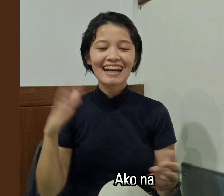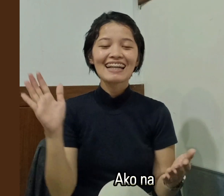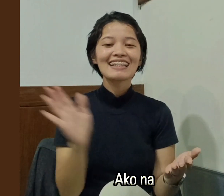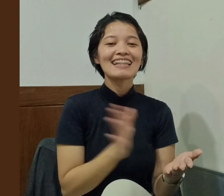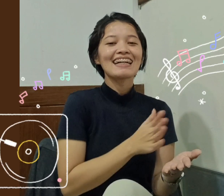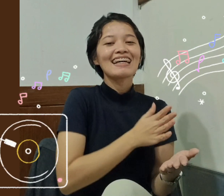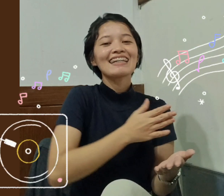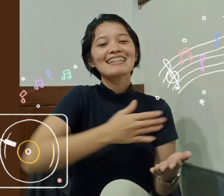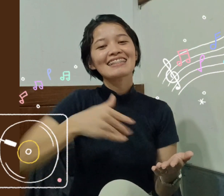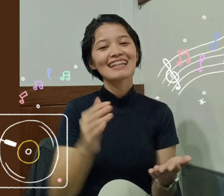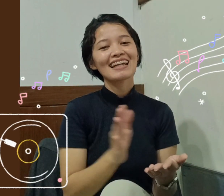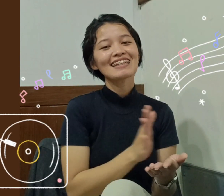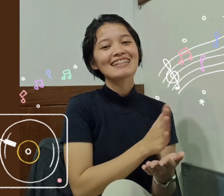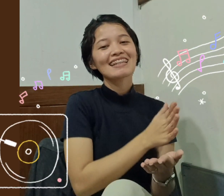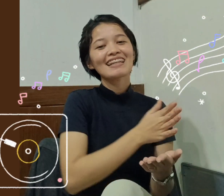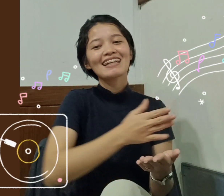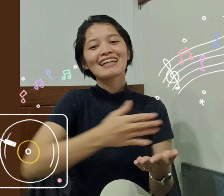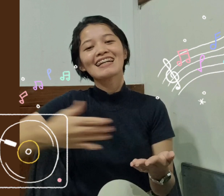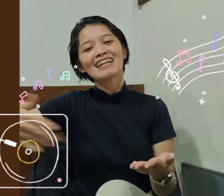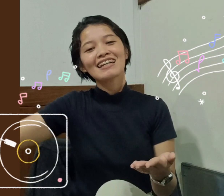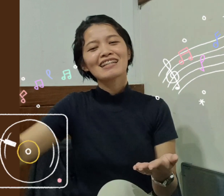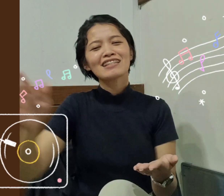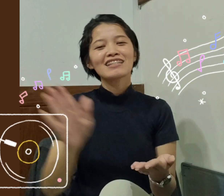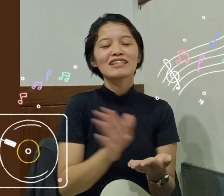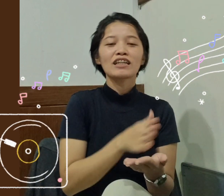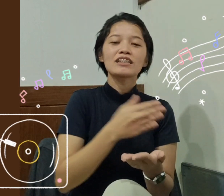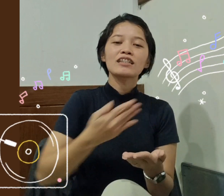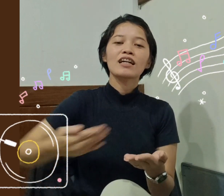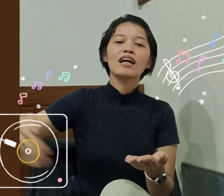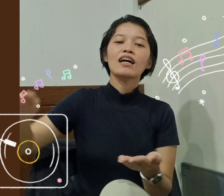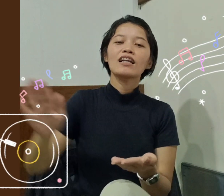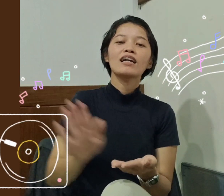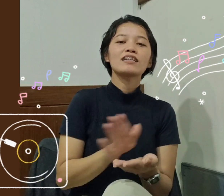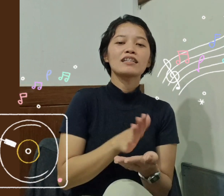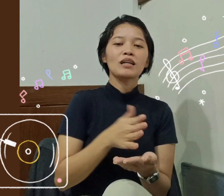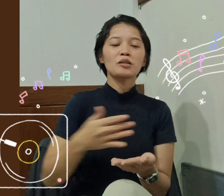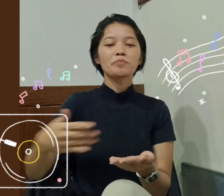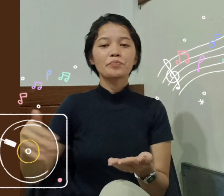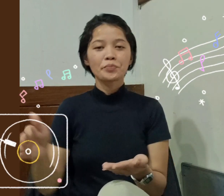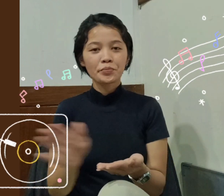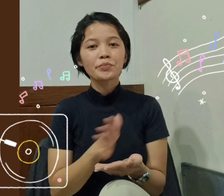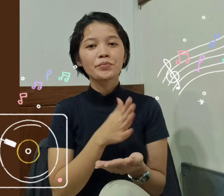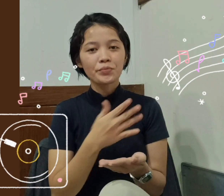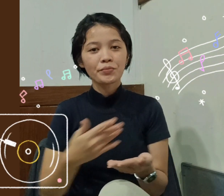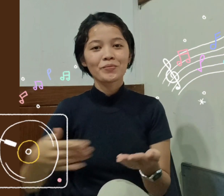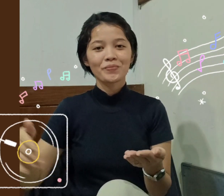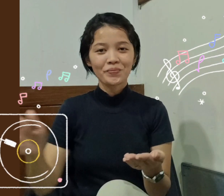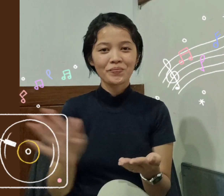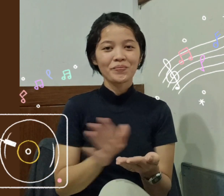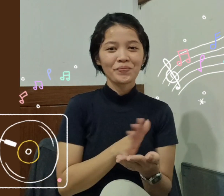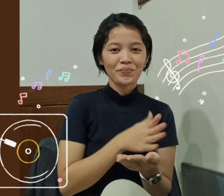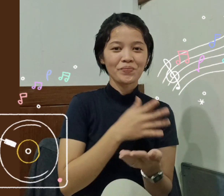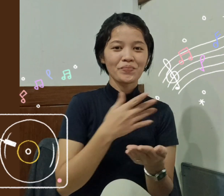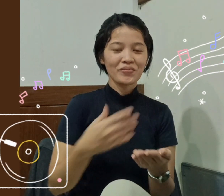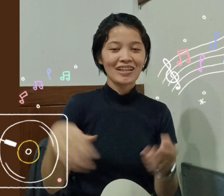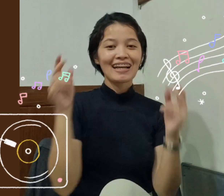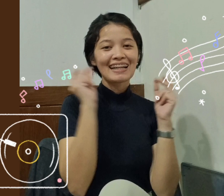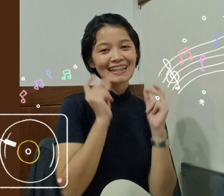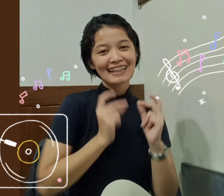La-ta-da-ta-da La-ta-da-ta-da La-ta-da-ta-da La-ta-da-da-da